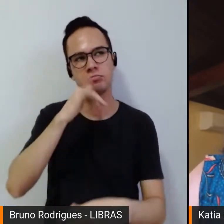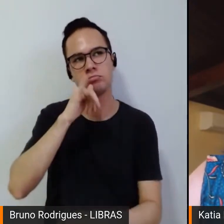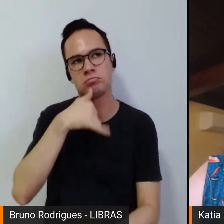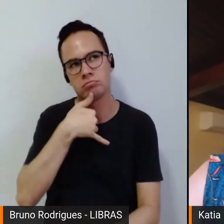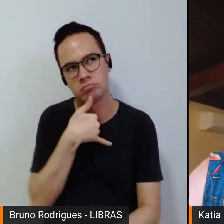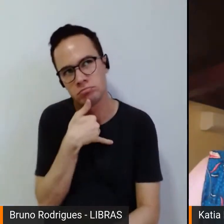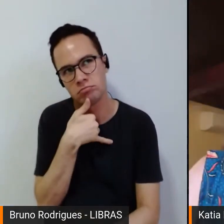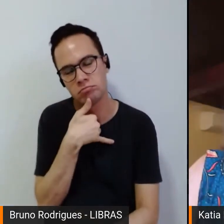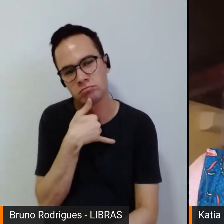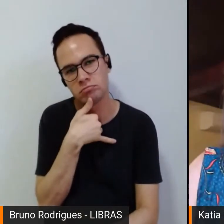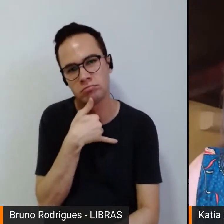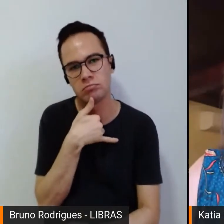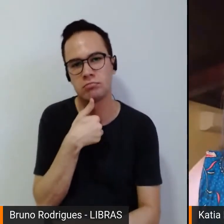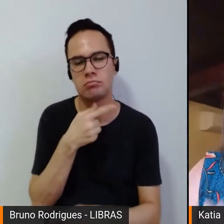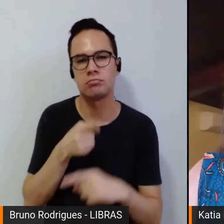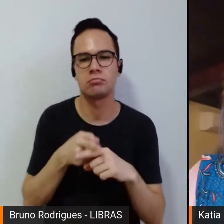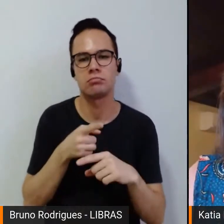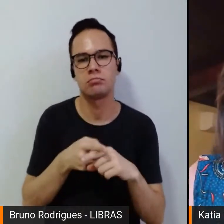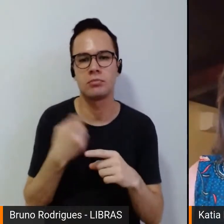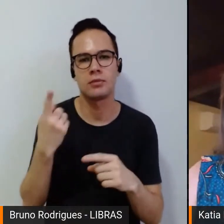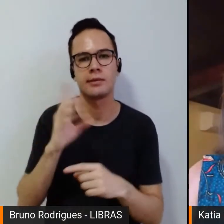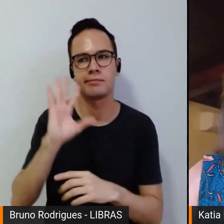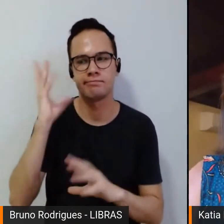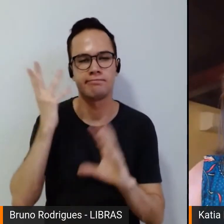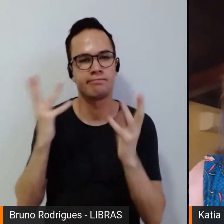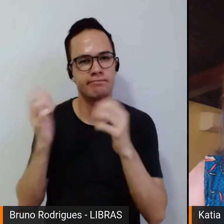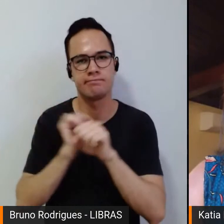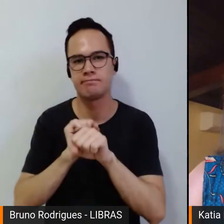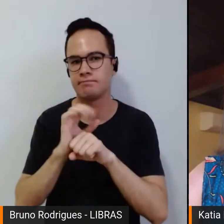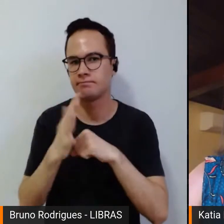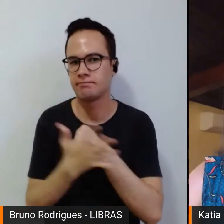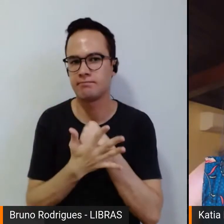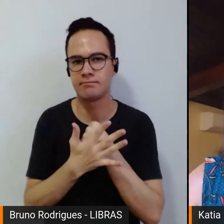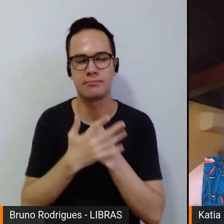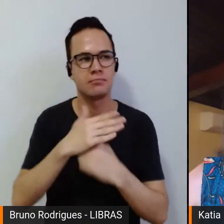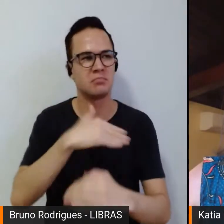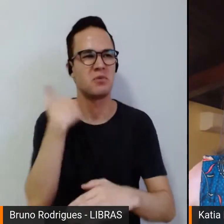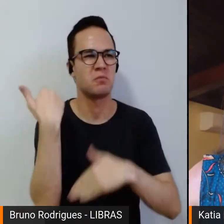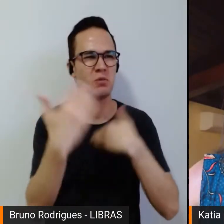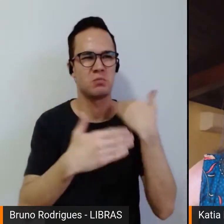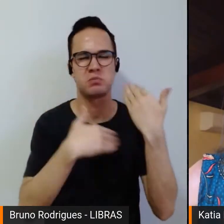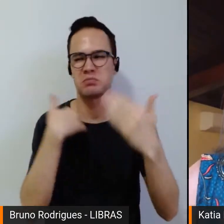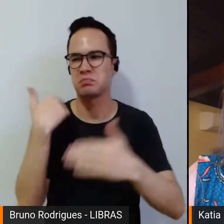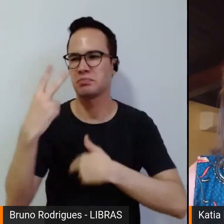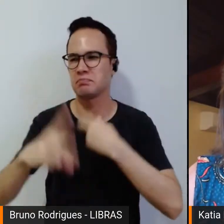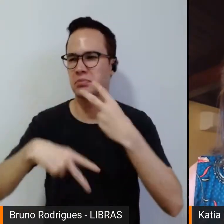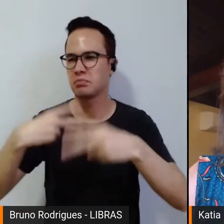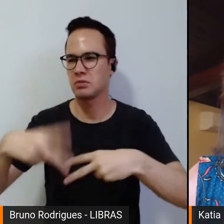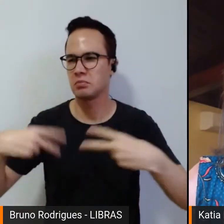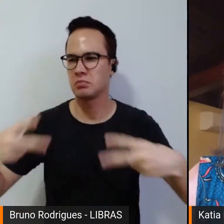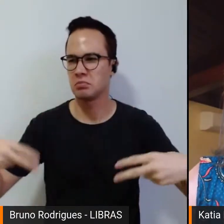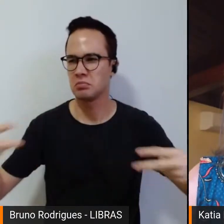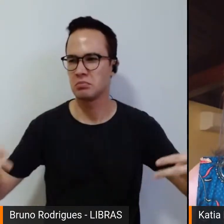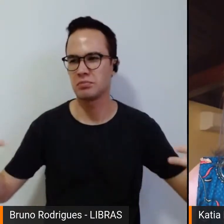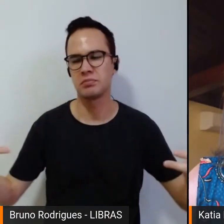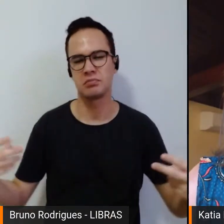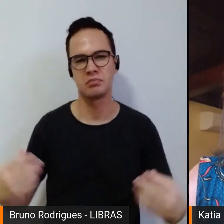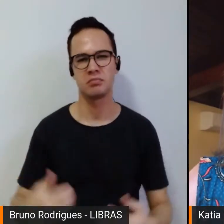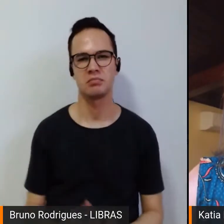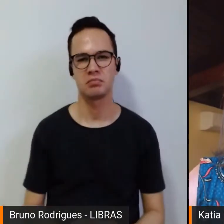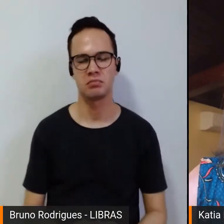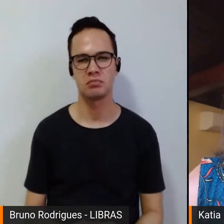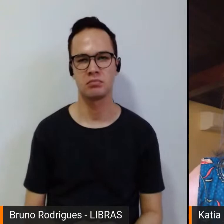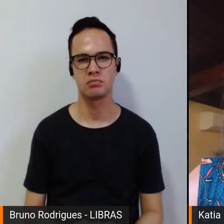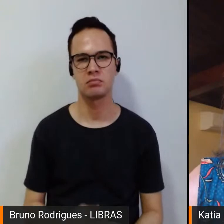por tudo que está acontecendo no país, pelas perdas que a gente tem vivido esses momentos, e